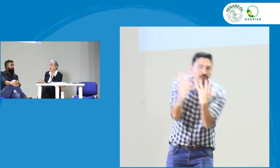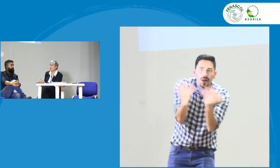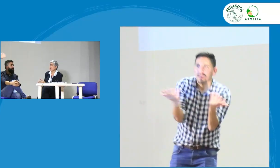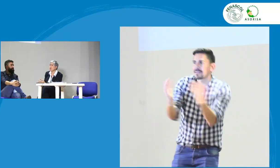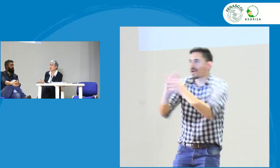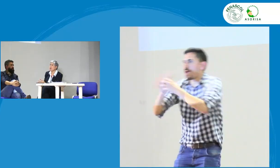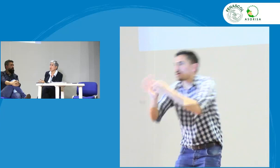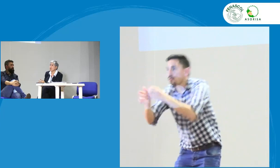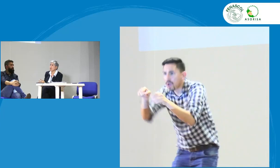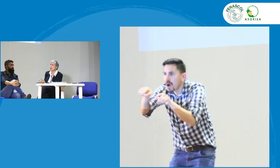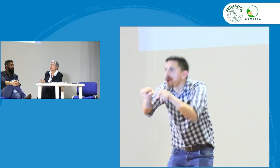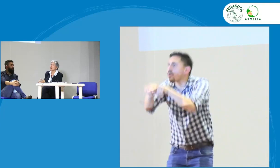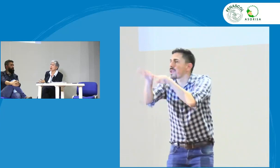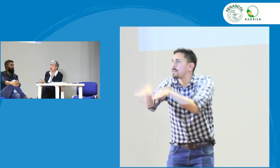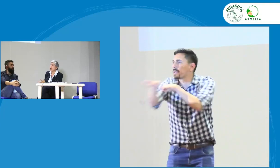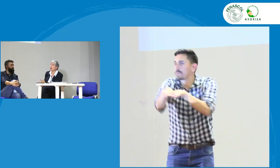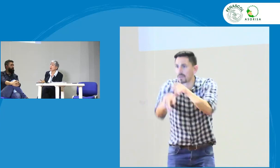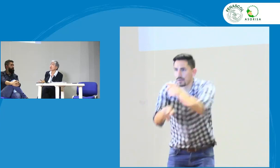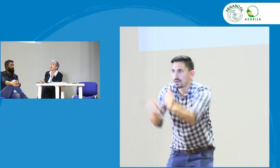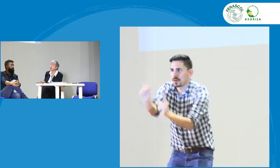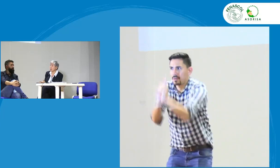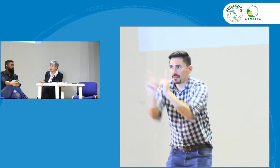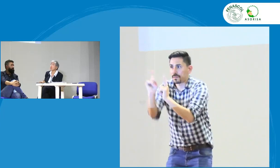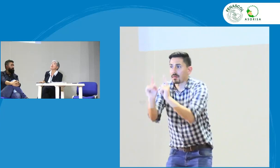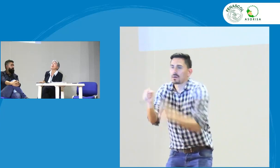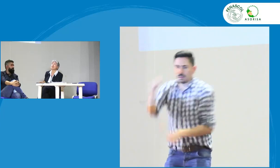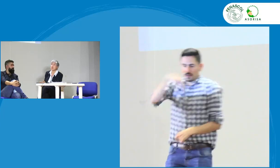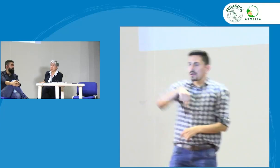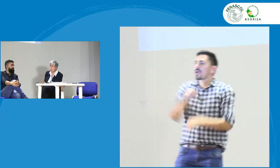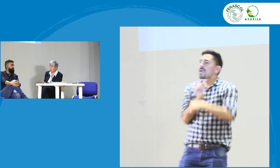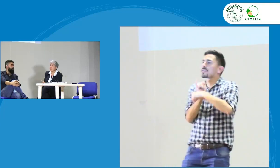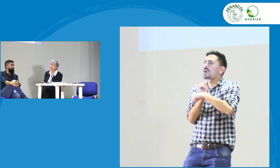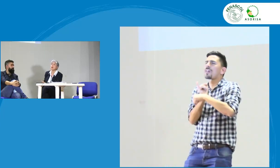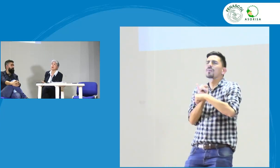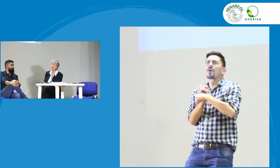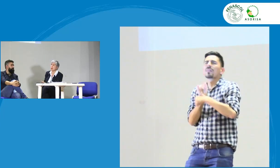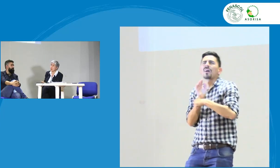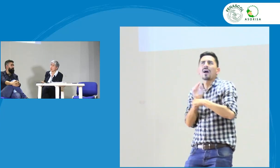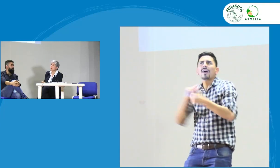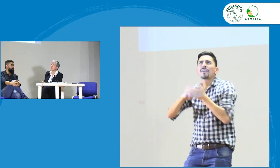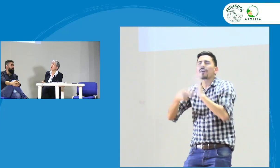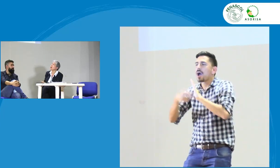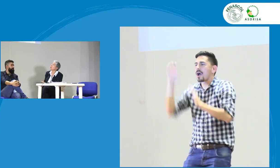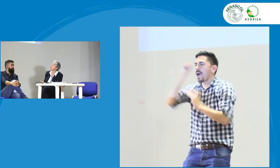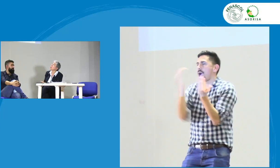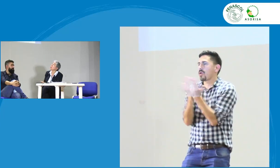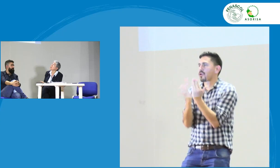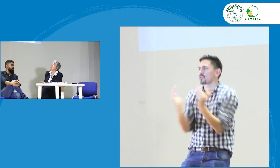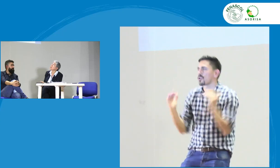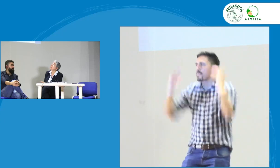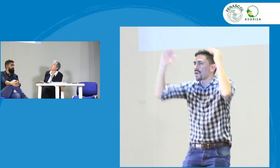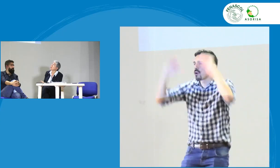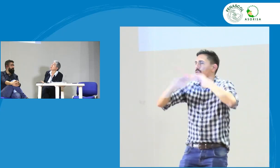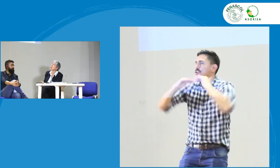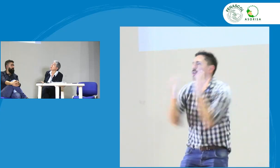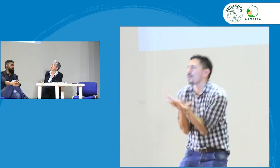asociaciones ACEDUS CORSAP los representantes hacen parte de esa sociedad civil también